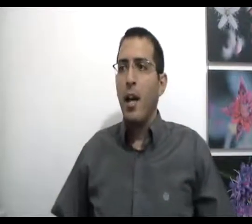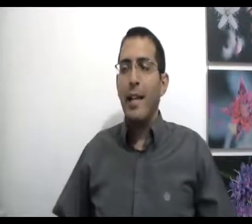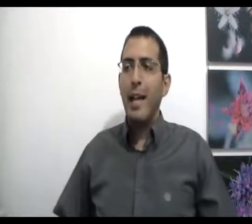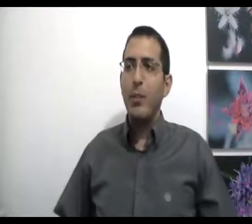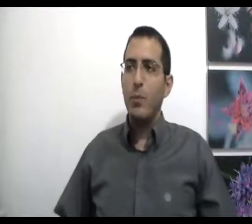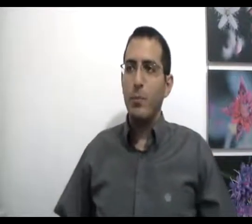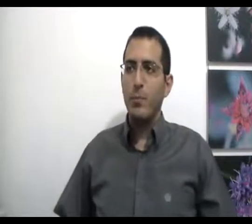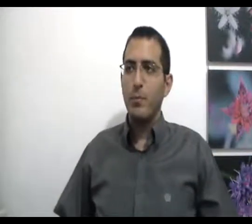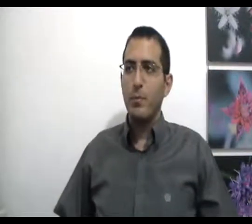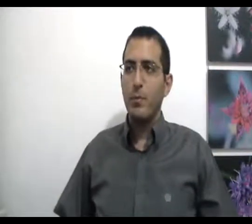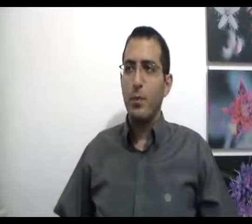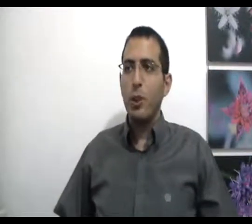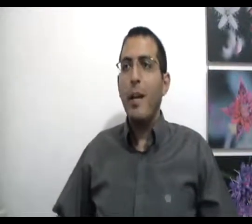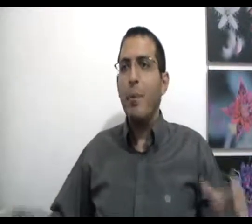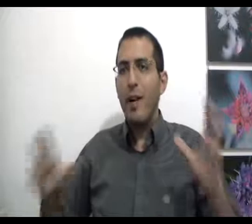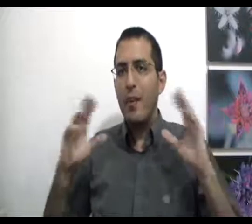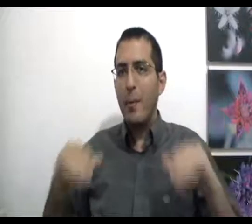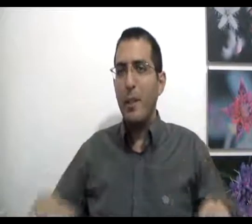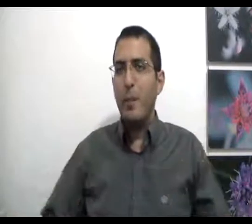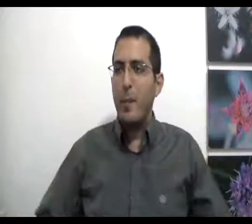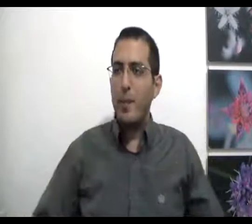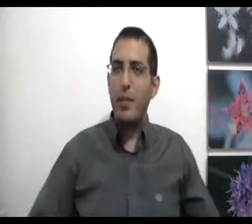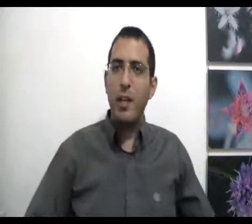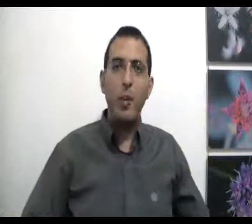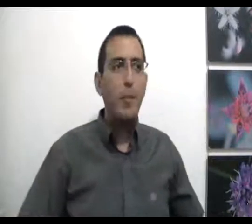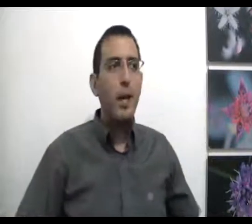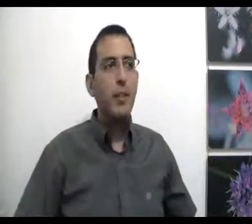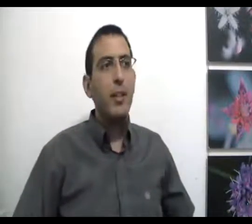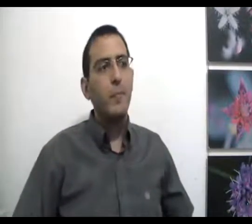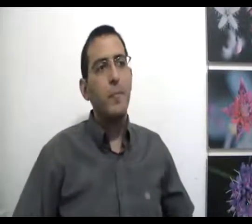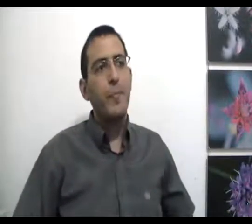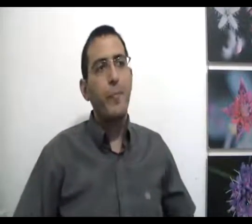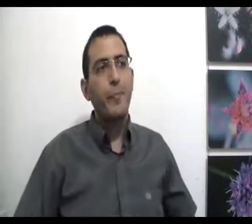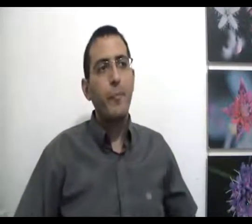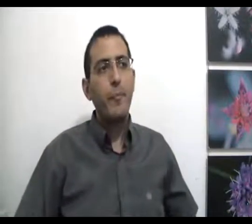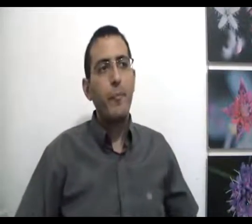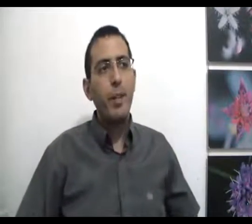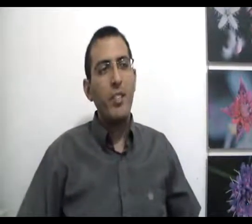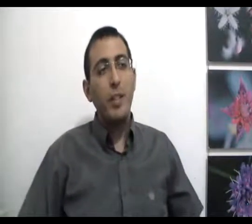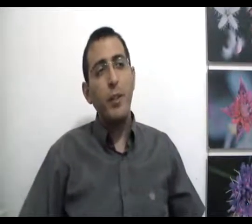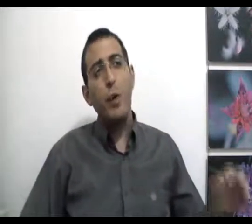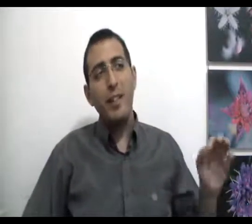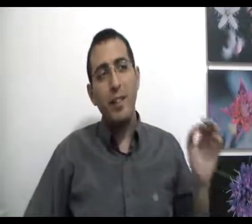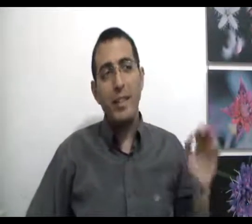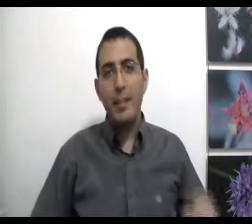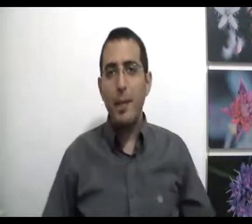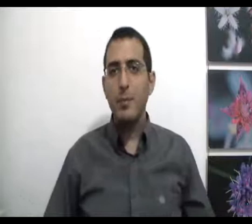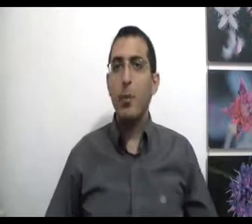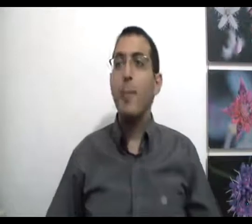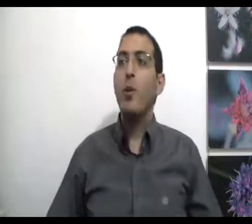העניין הוא, שאין פה אהבה אמתית באמת, וקודם אמרתי, שאפילו האהבה של אדם לעצמו גם היא לא